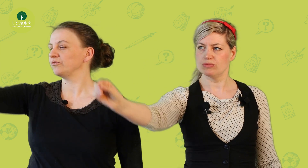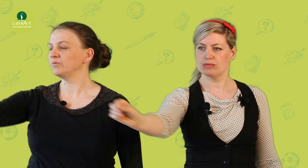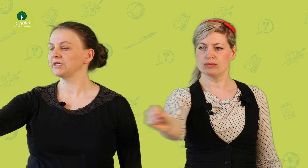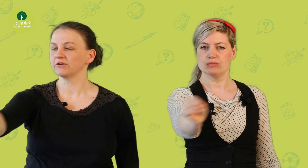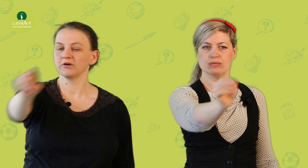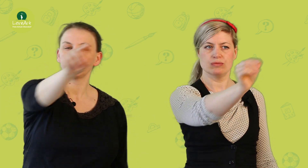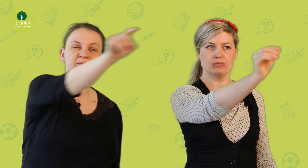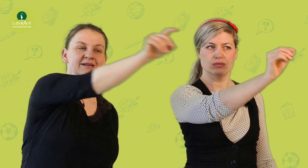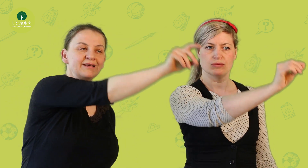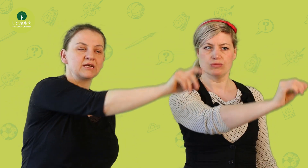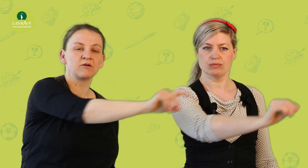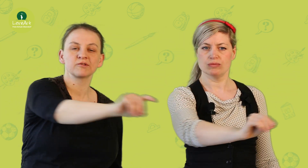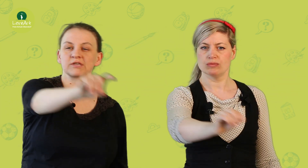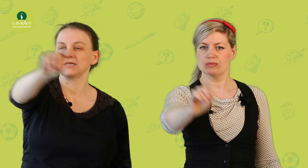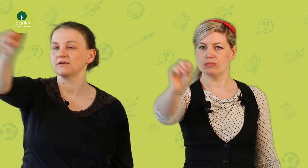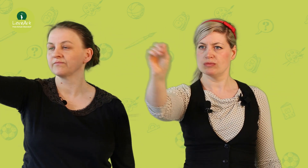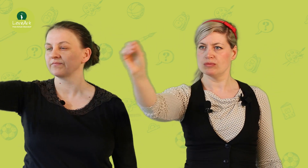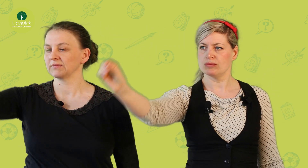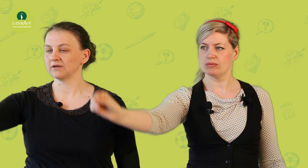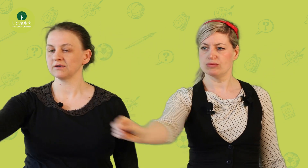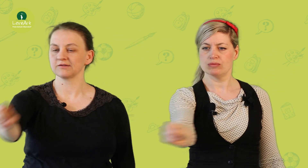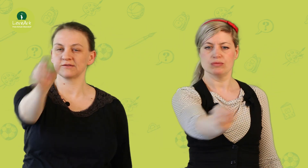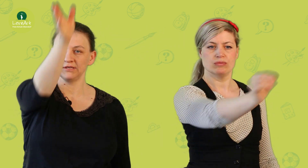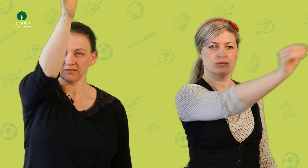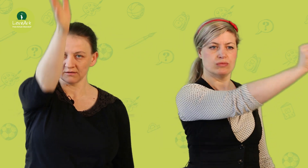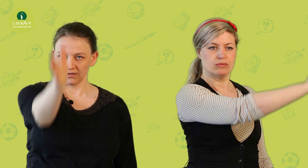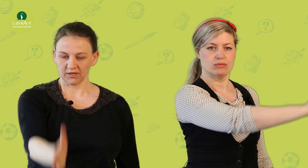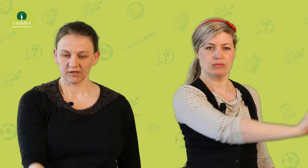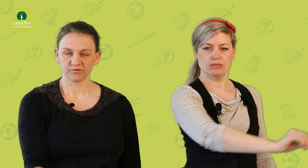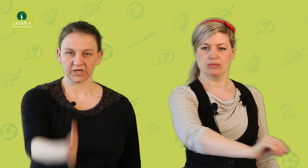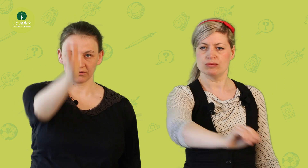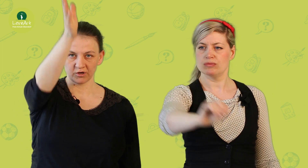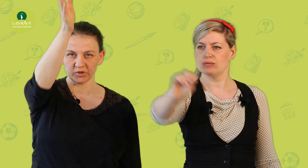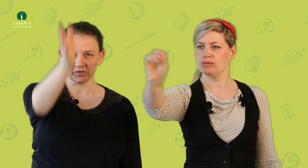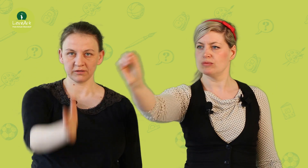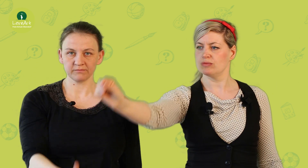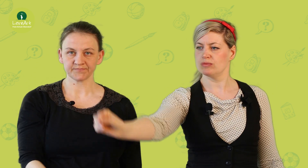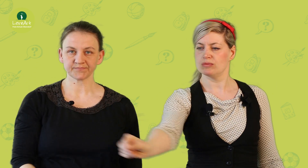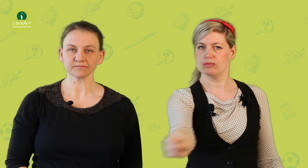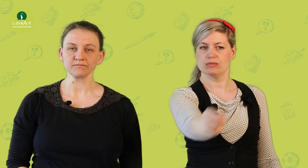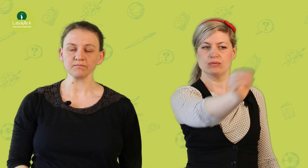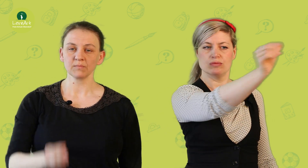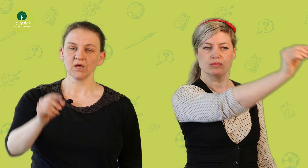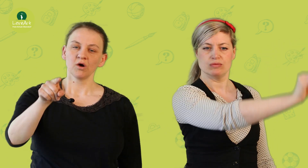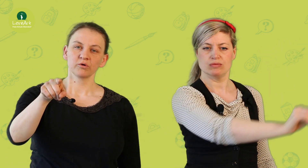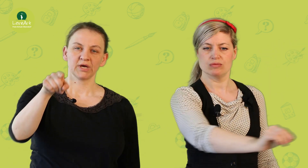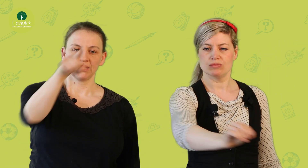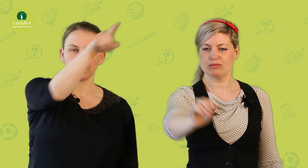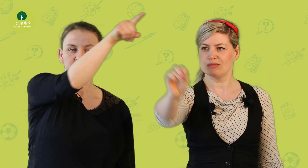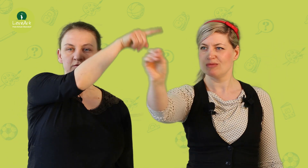über die Körpermitte hinausgeht. Das heißt, hier ist meine Körpermitte und meine Acht